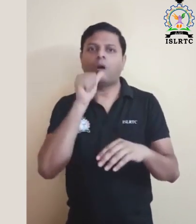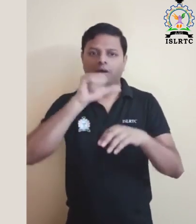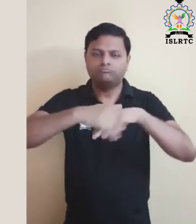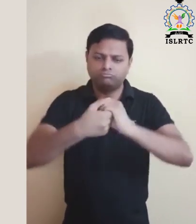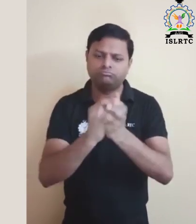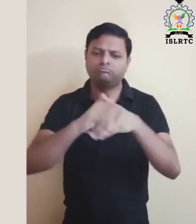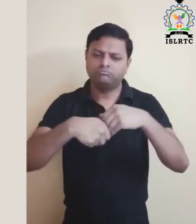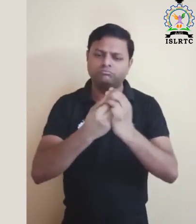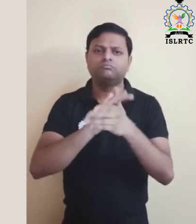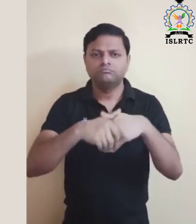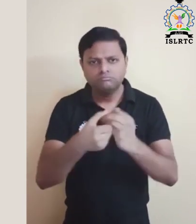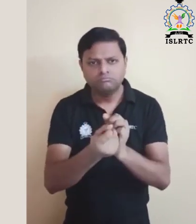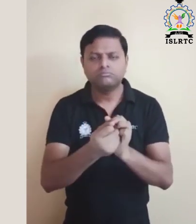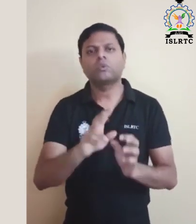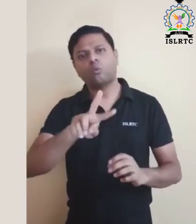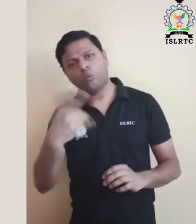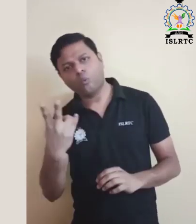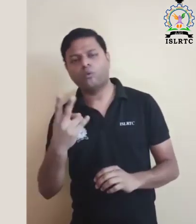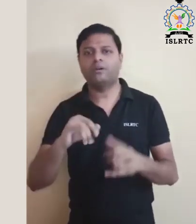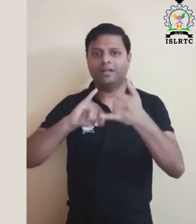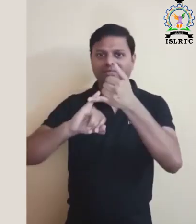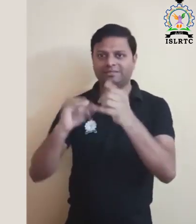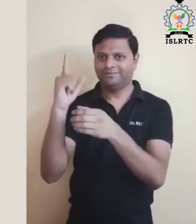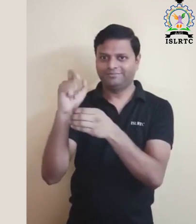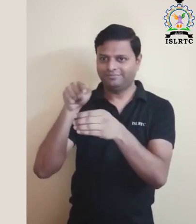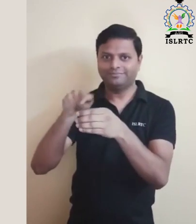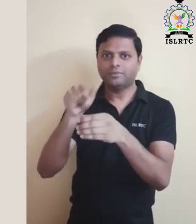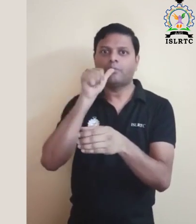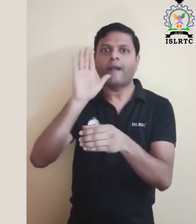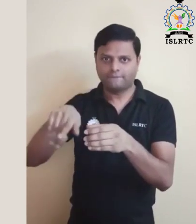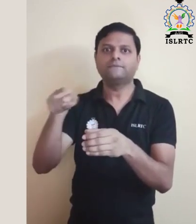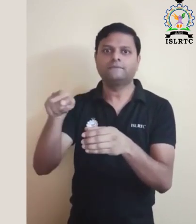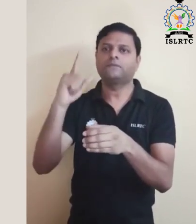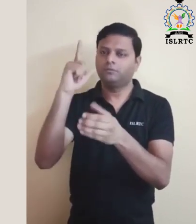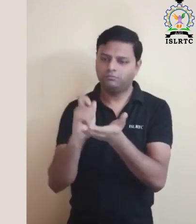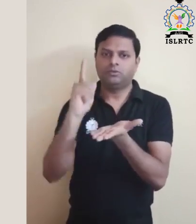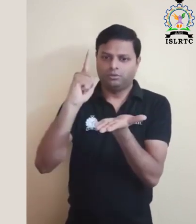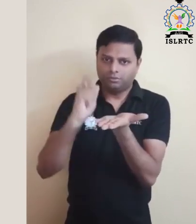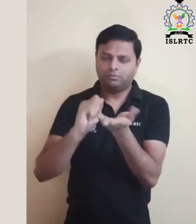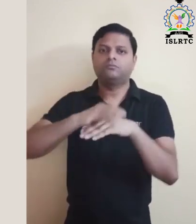पानी या एलकोहल आधारित हैंवोस से साफ करना चाहिए